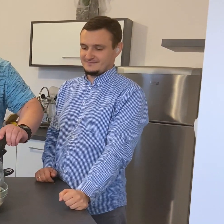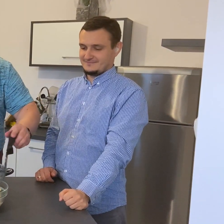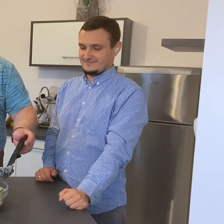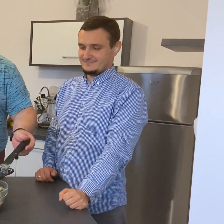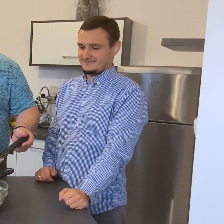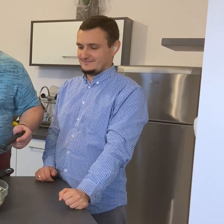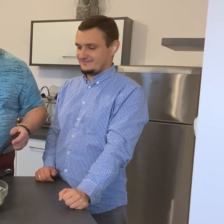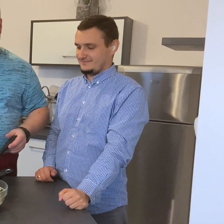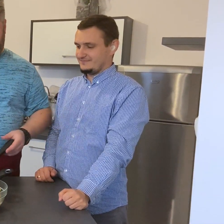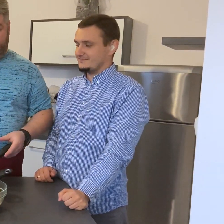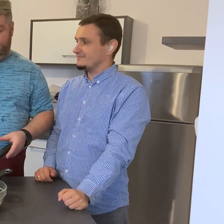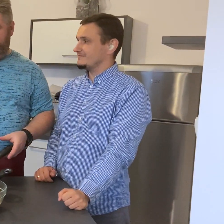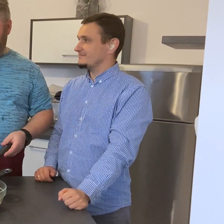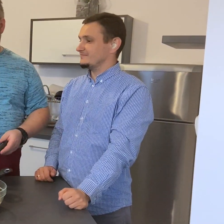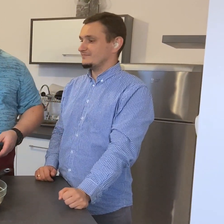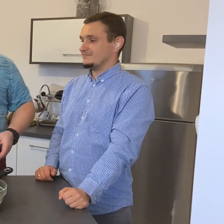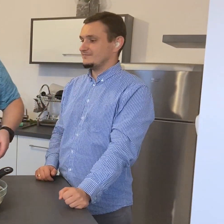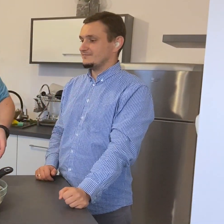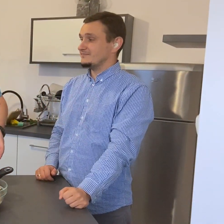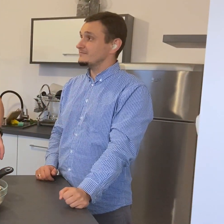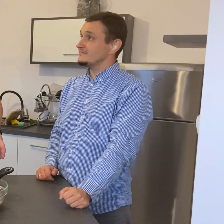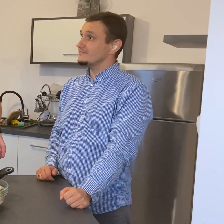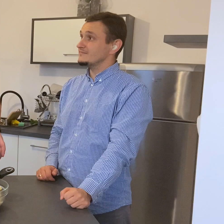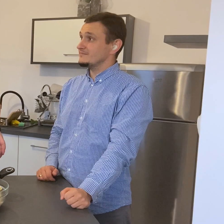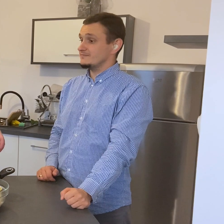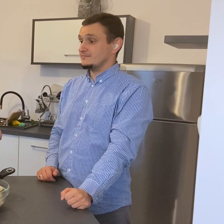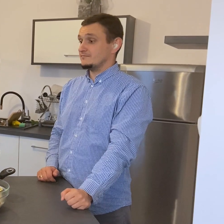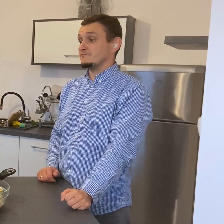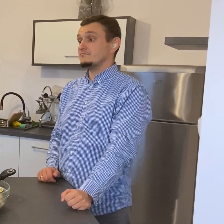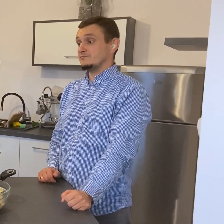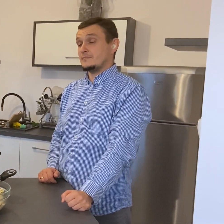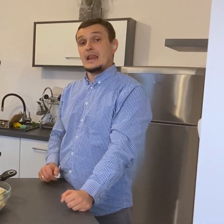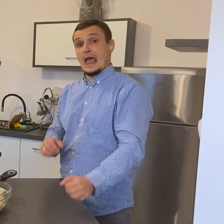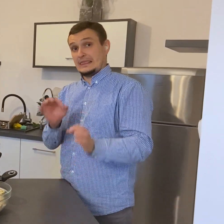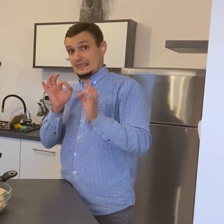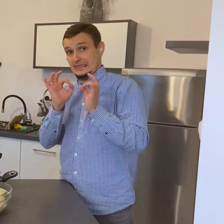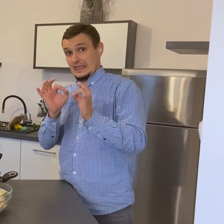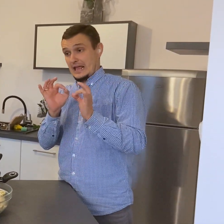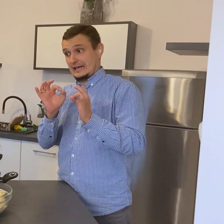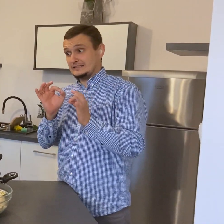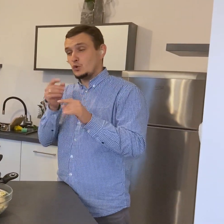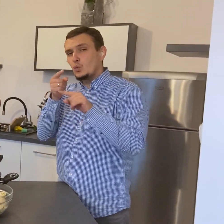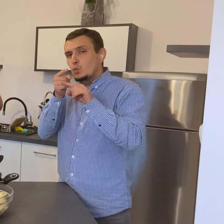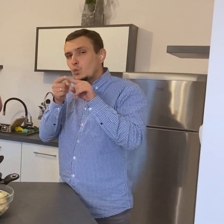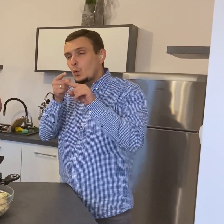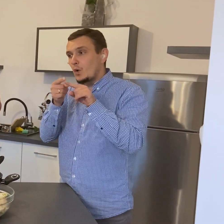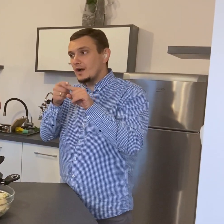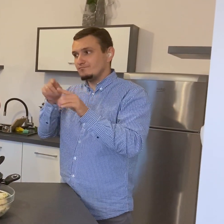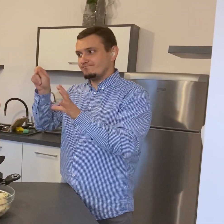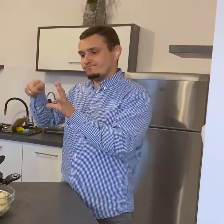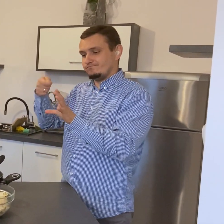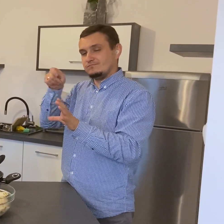Na wierzch ser parmeza. Więc bierzemy starty ser parmezan,